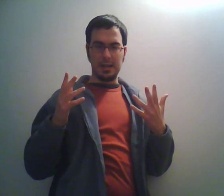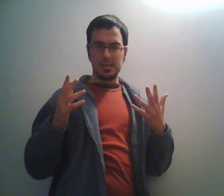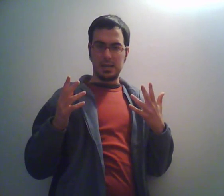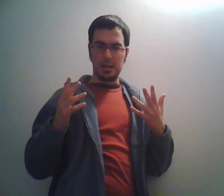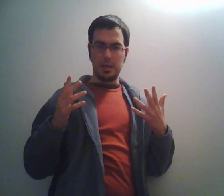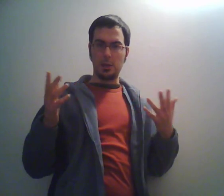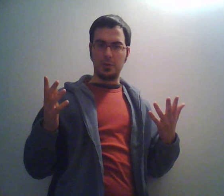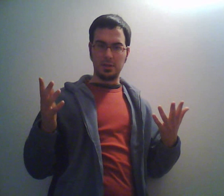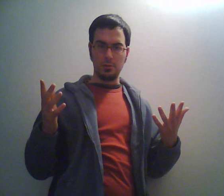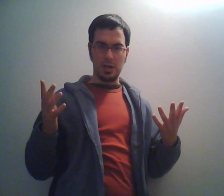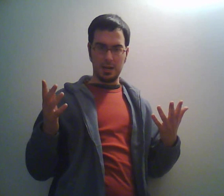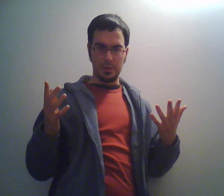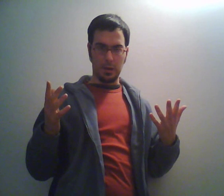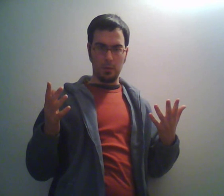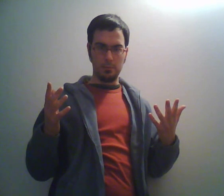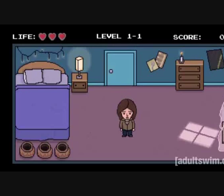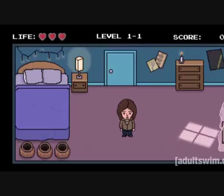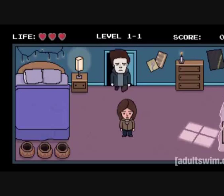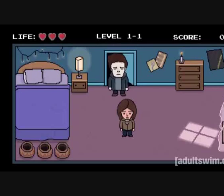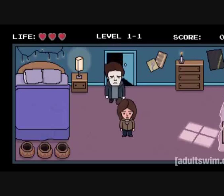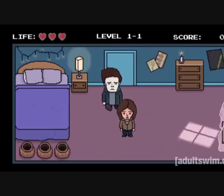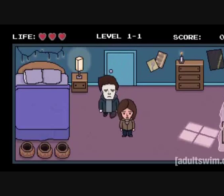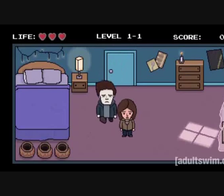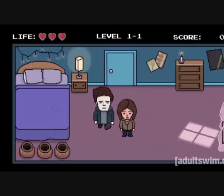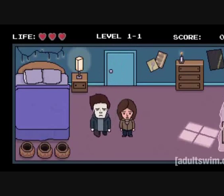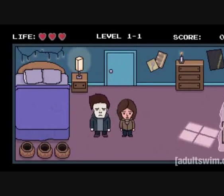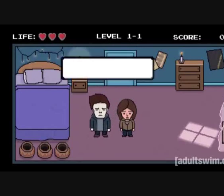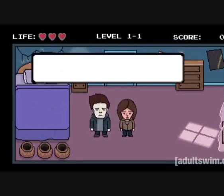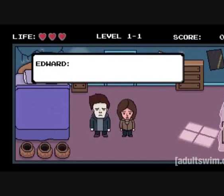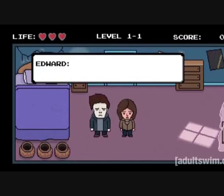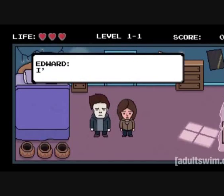inglese e dovreste riuscire a capirlo. Cioè